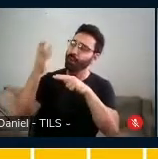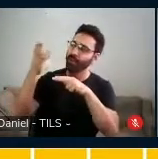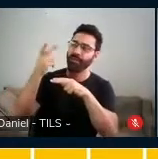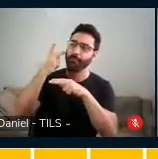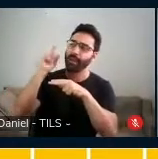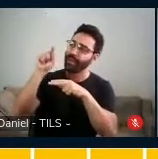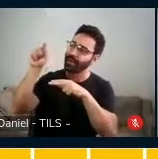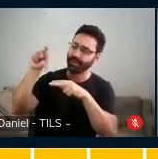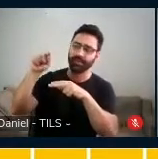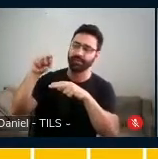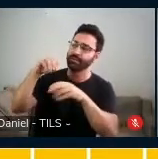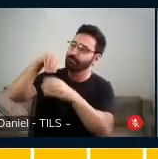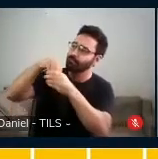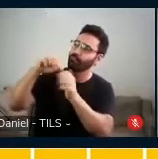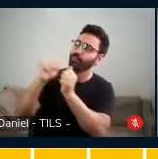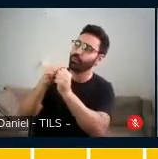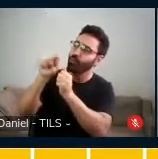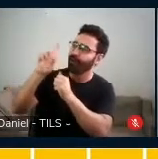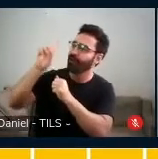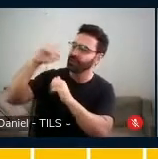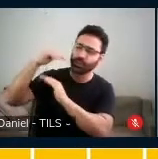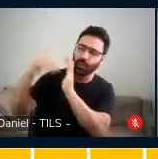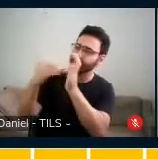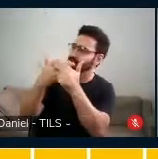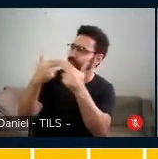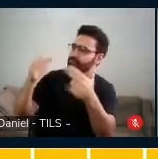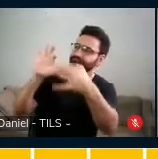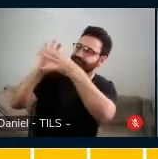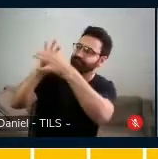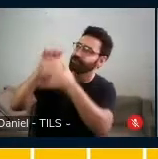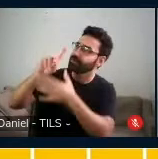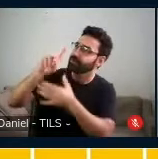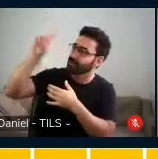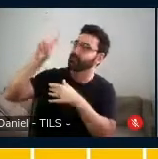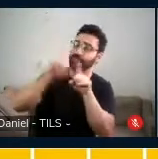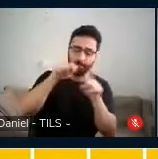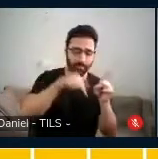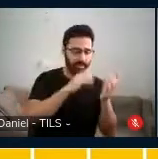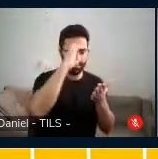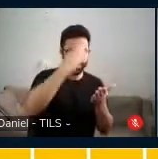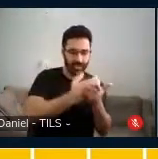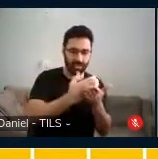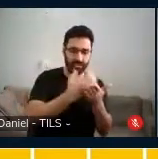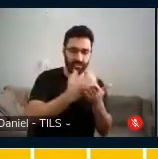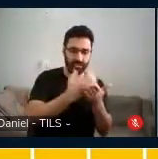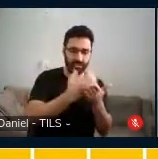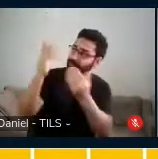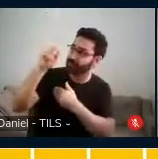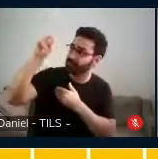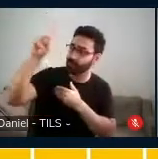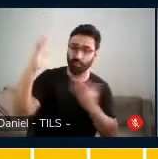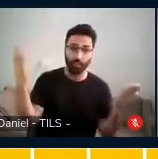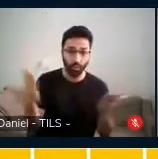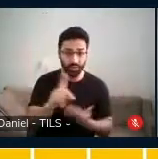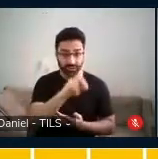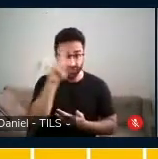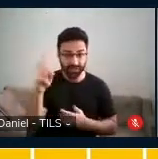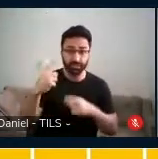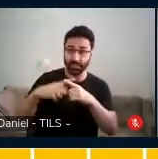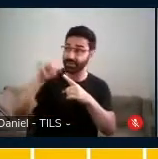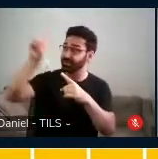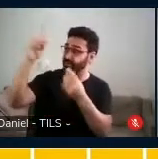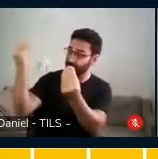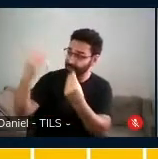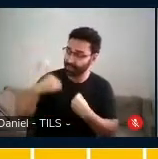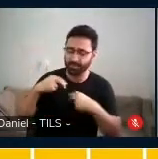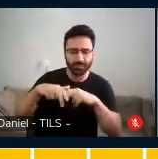são todas as coisas. E, inclusive, esse trabalho. Esse dia só está acontecendo porque ele permitiu. E eu sou muito